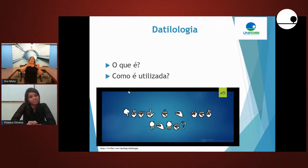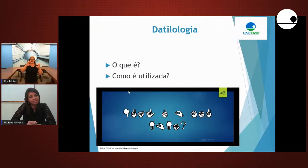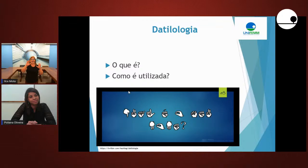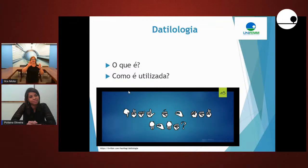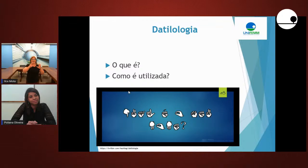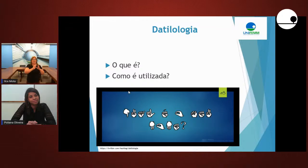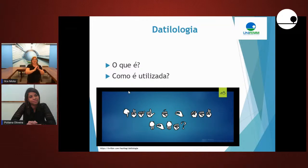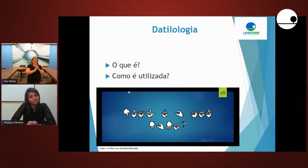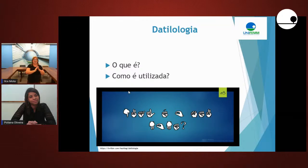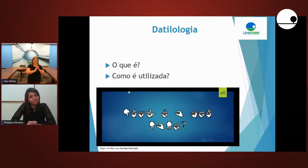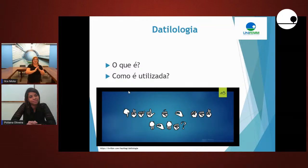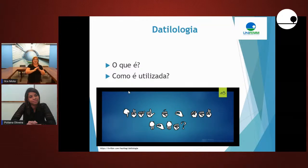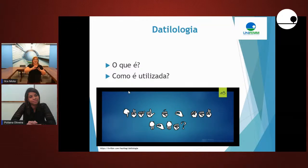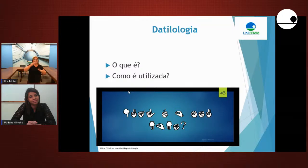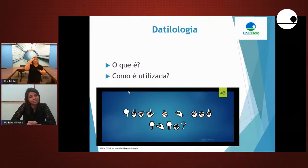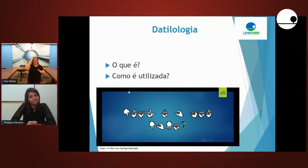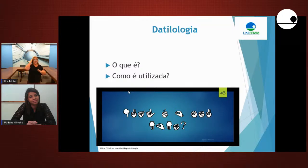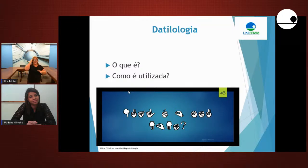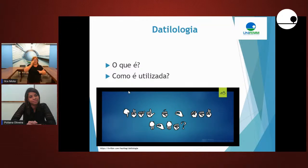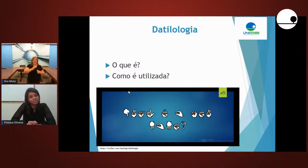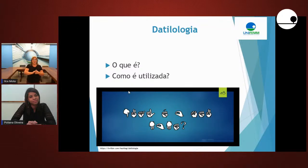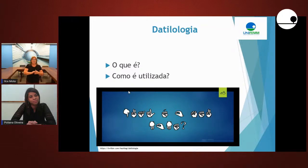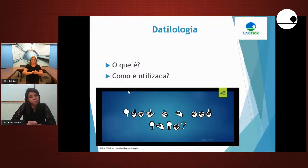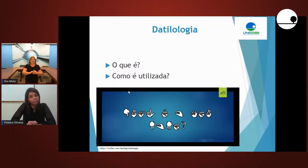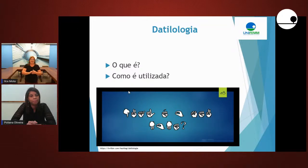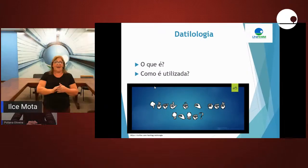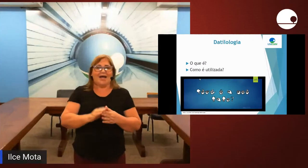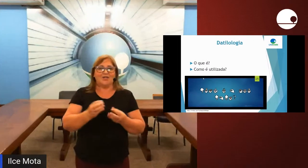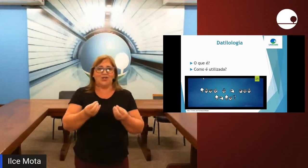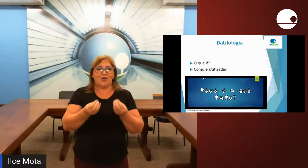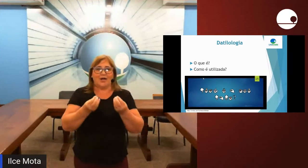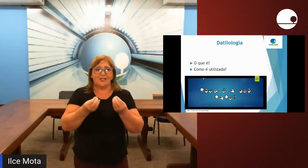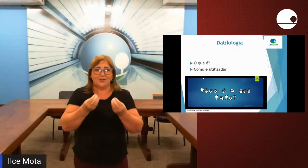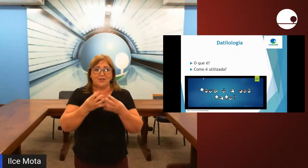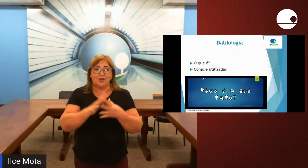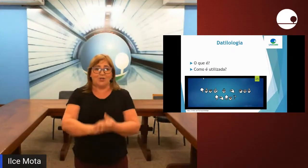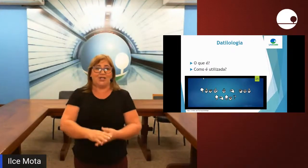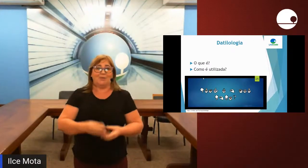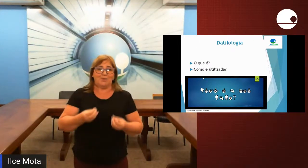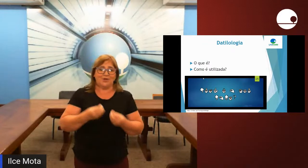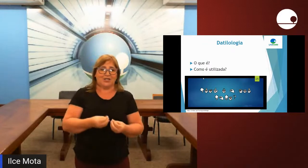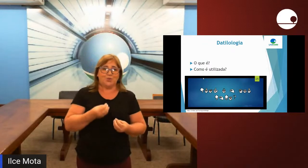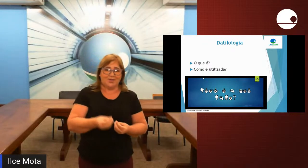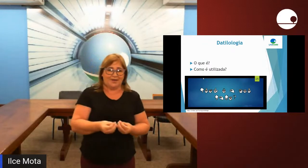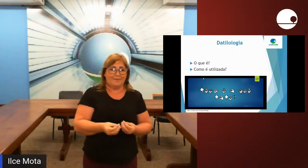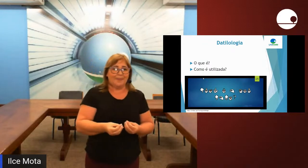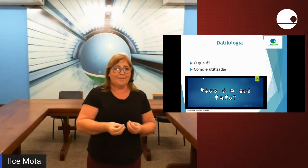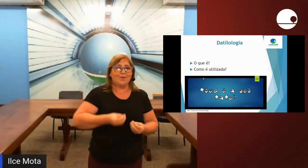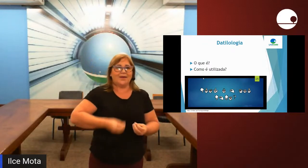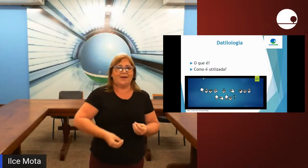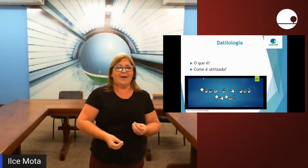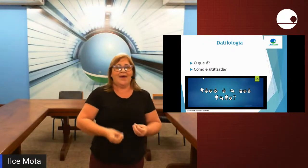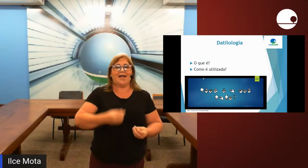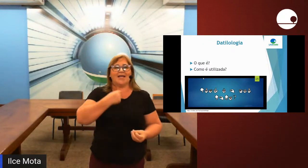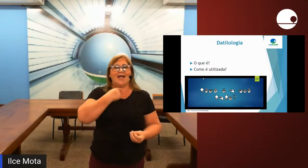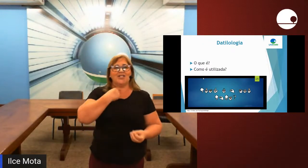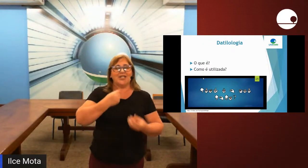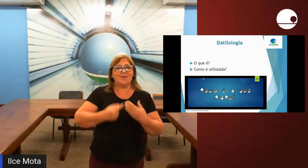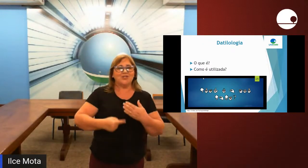letrar o que ele está falando. Aí você vai entender. Por quê? A datilologia é muito importante. Por quê? Por quê? Ela tira minhas